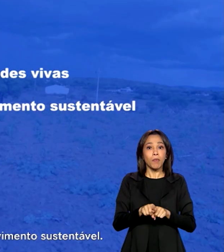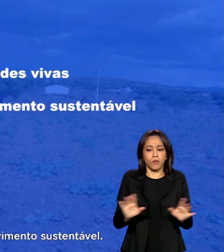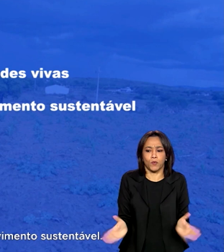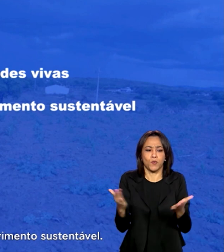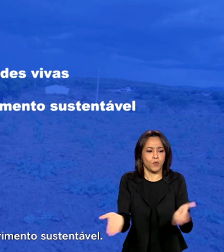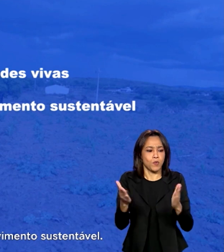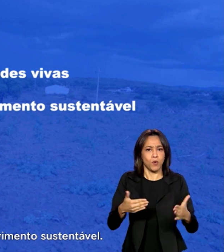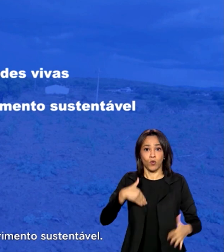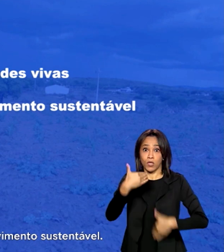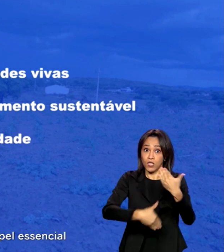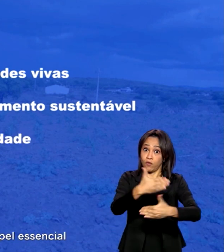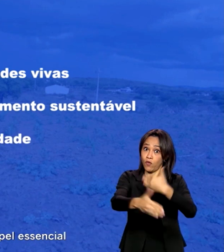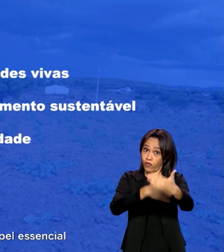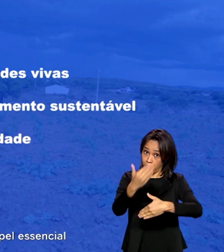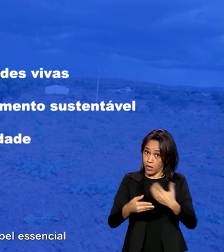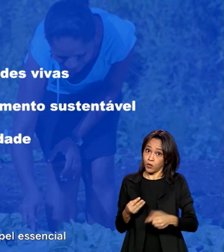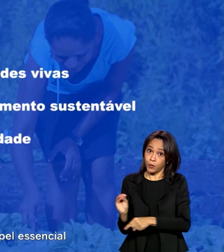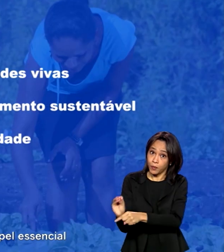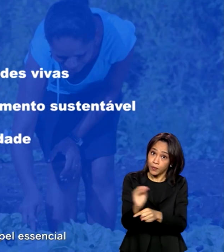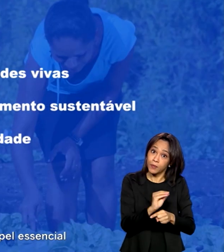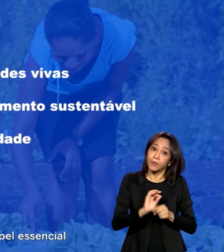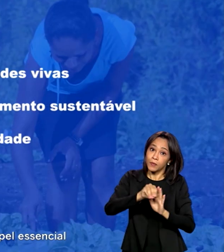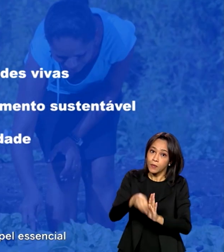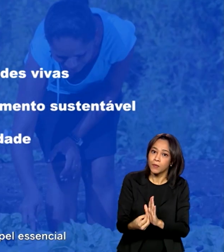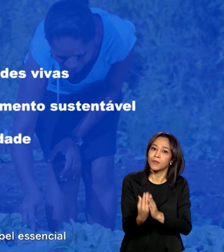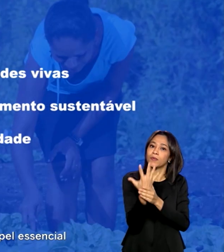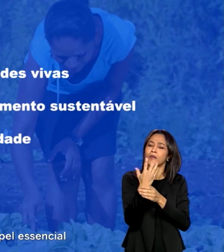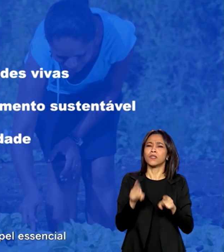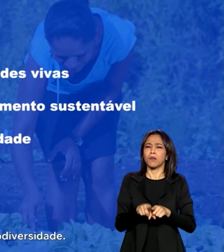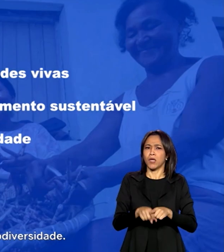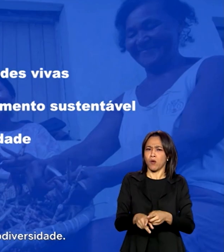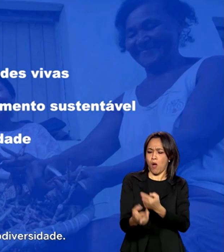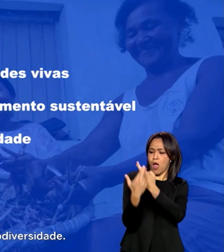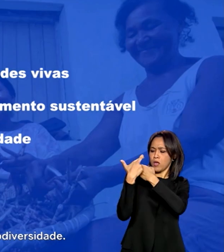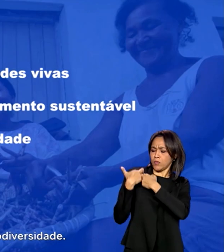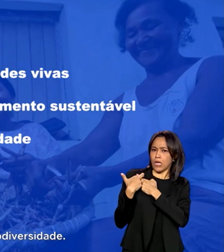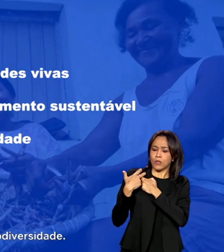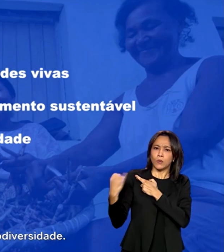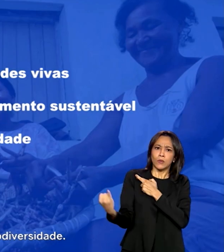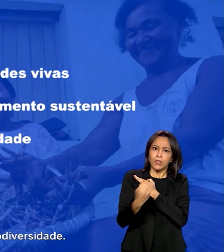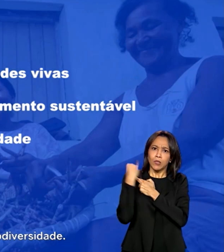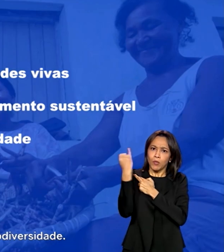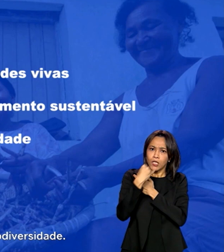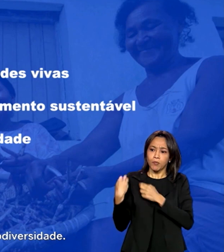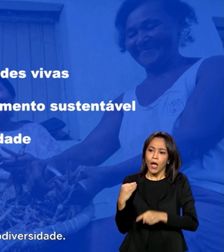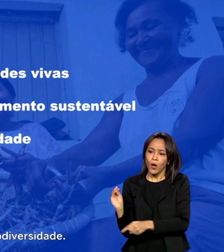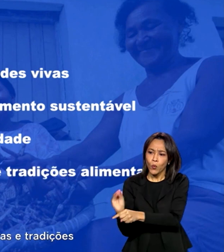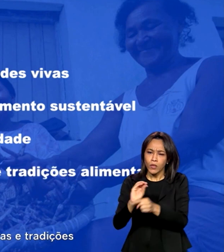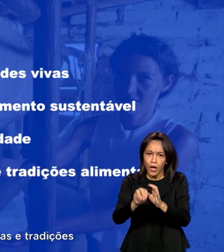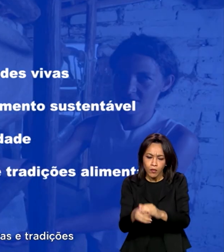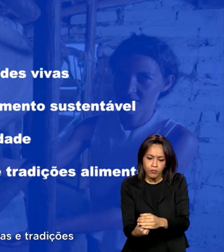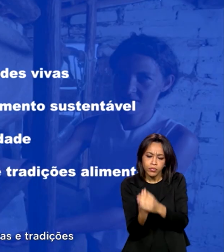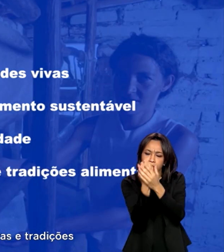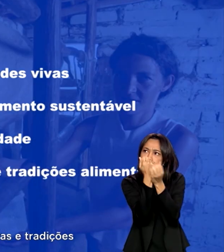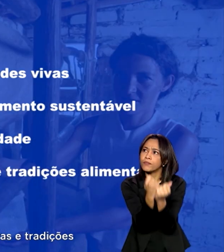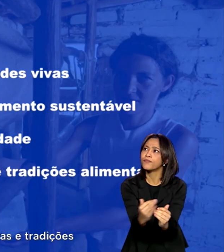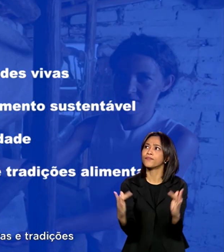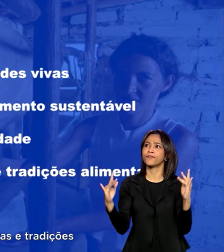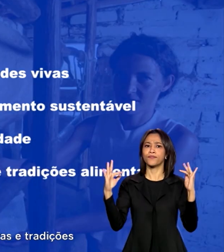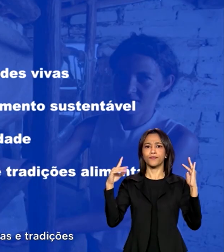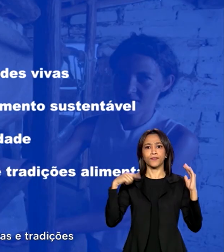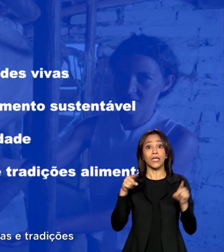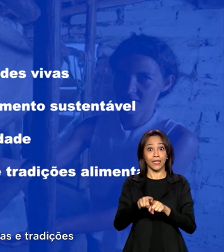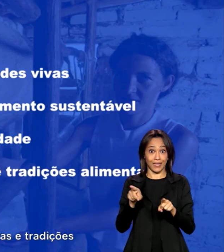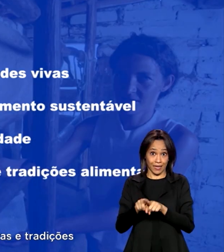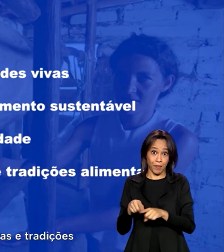desenvolvimento sustentável. Desempenham um papel essencial na preservação da biodiversidade. São guardiãs das